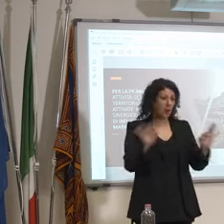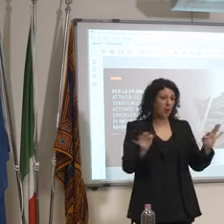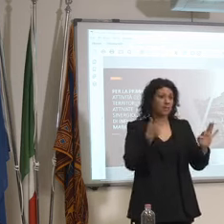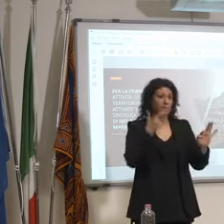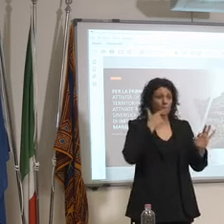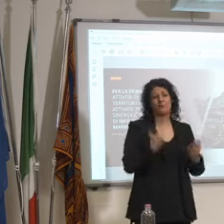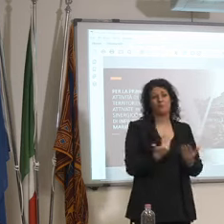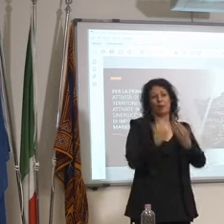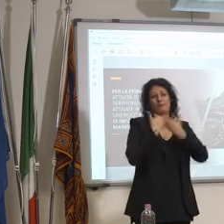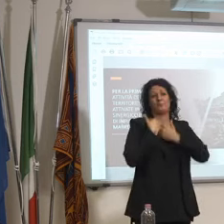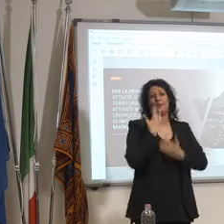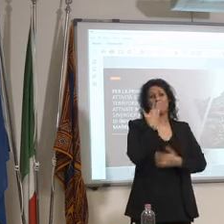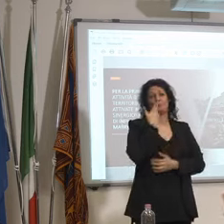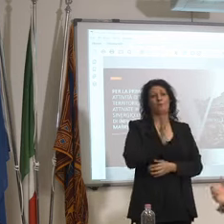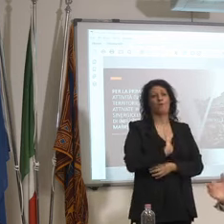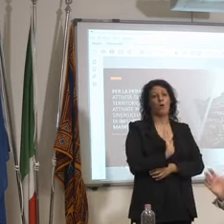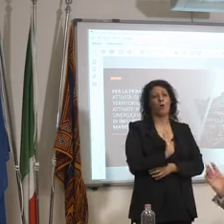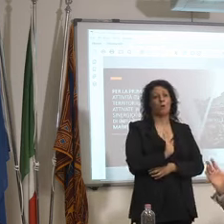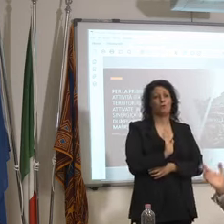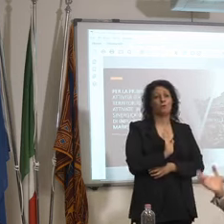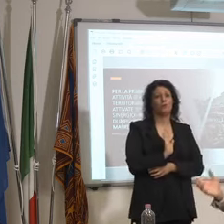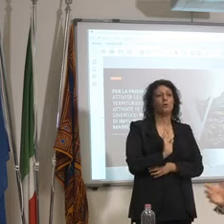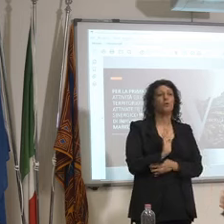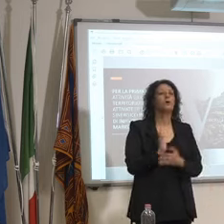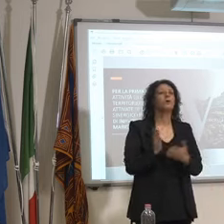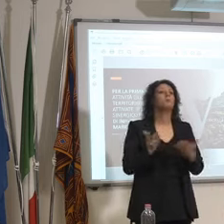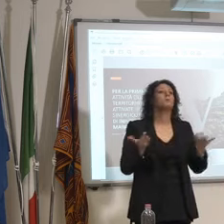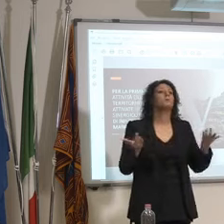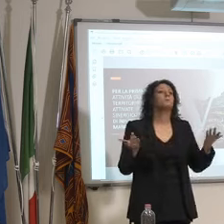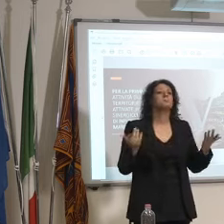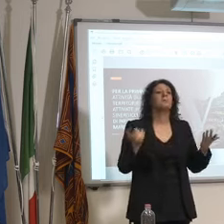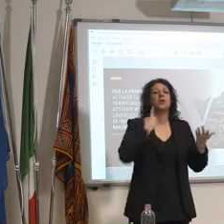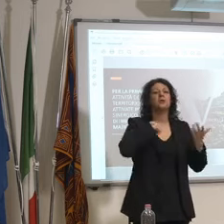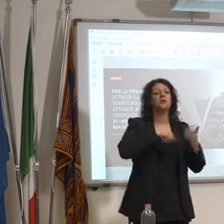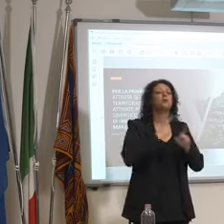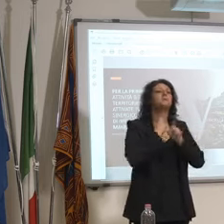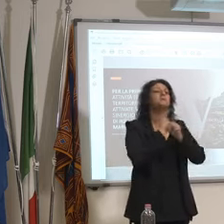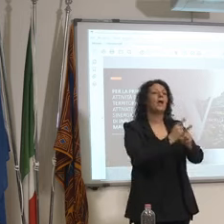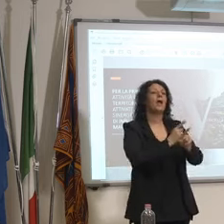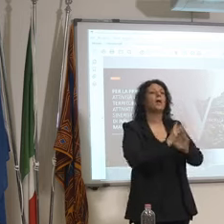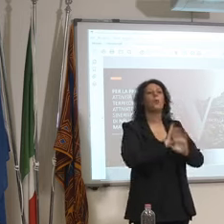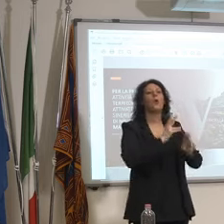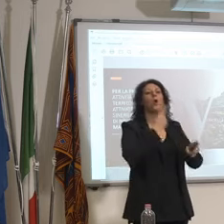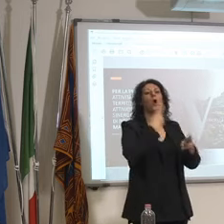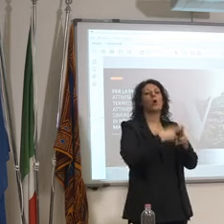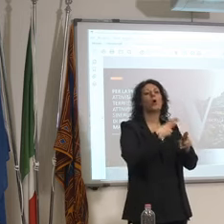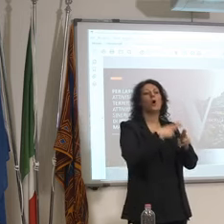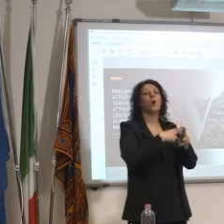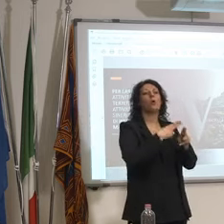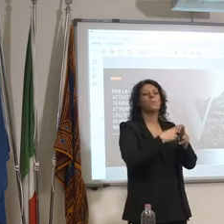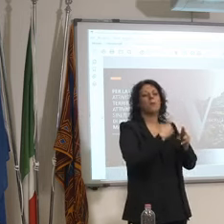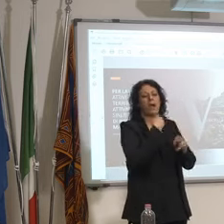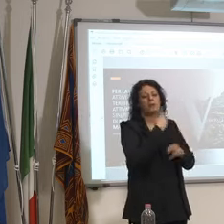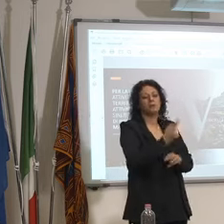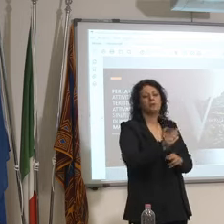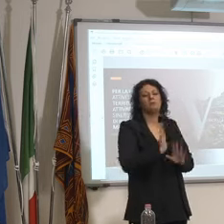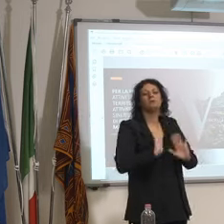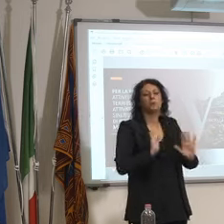la procura un giorno dicevamo noi abbiamo fatto quello che ci hanno detto a Roma solo quello che ci ha scritto